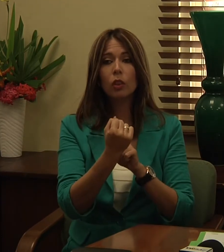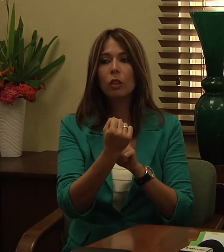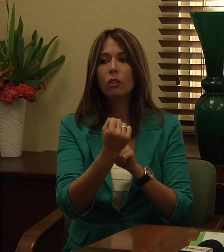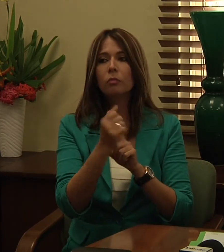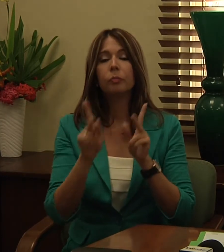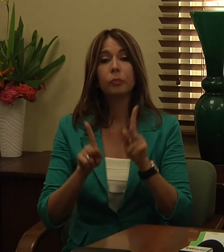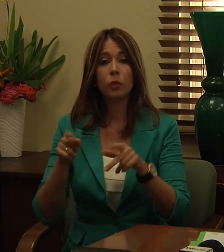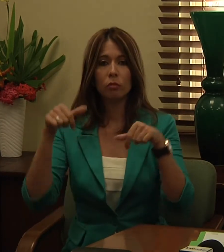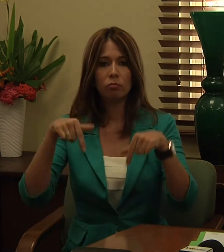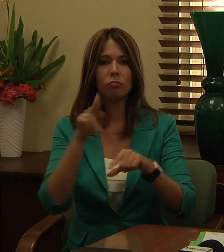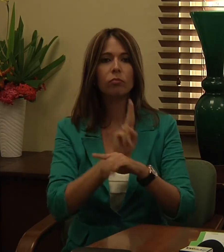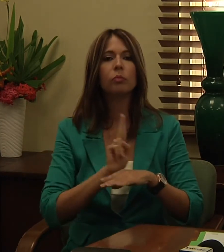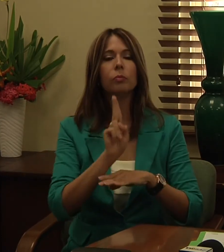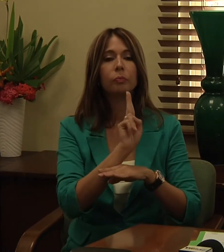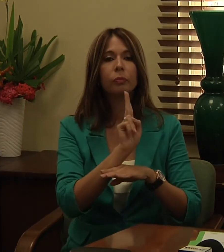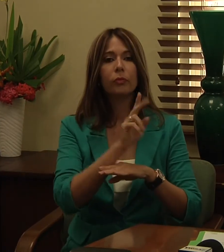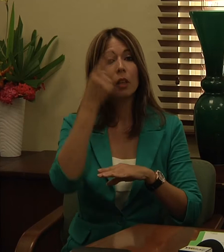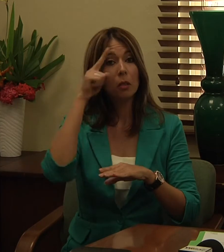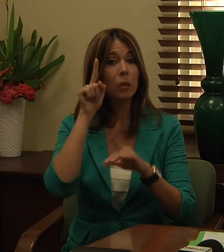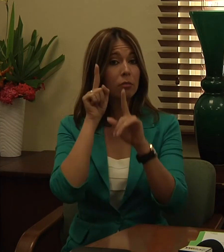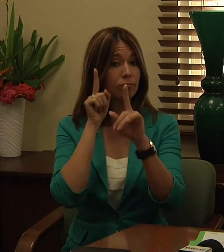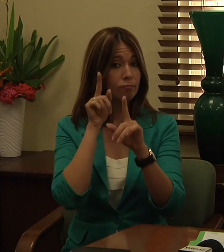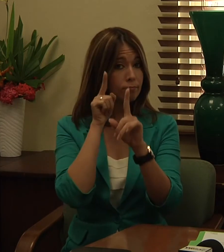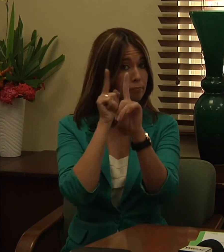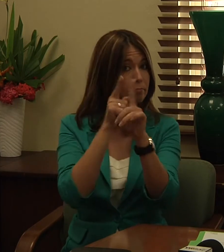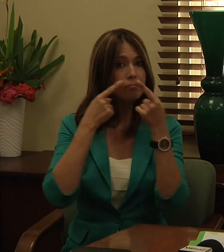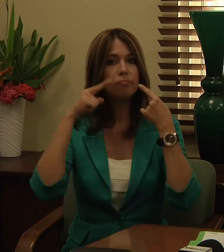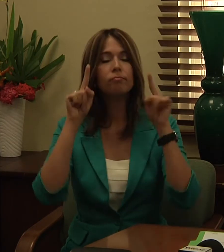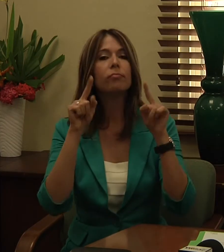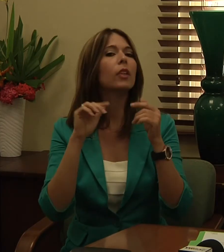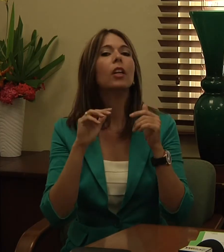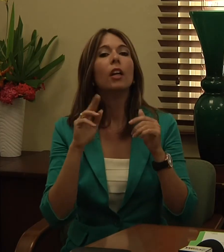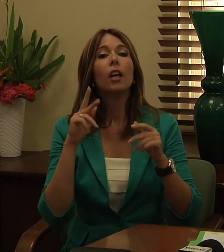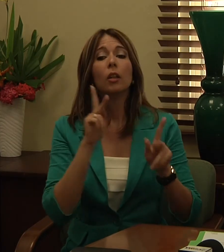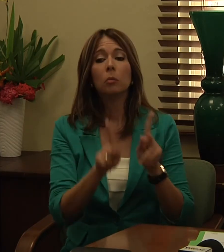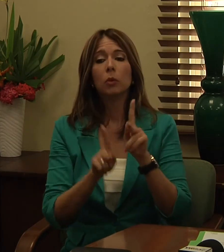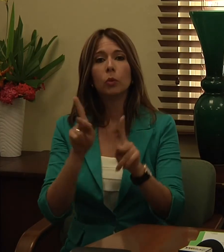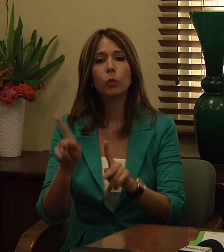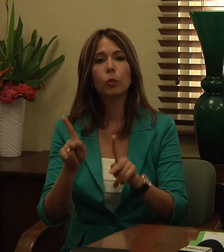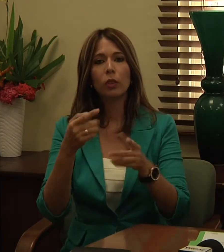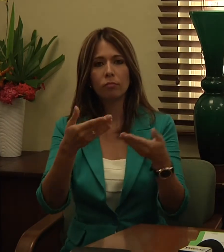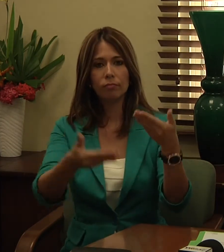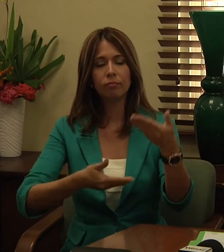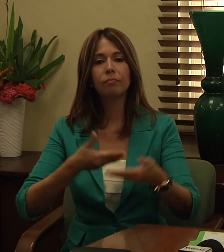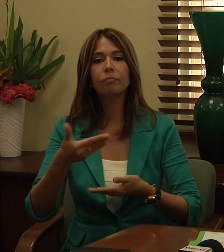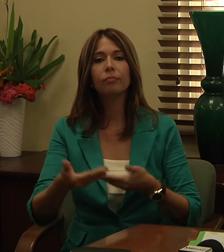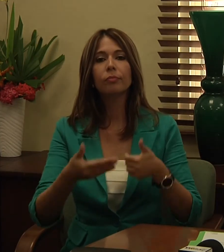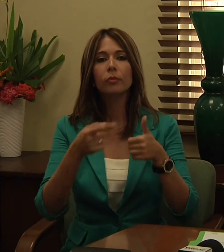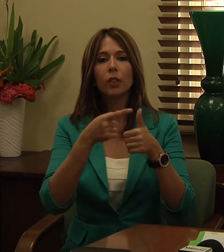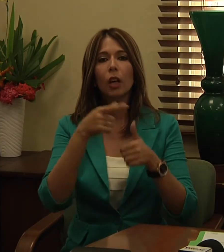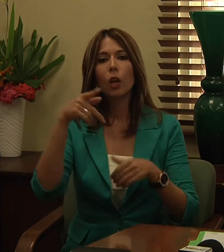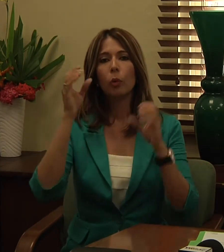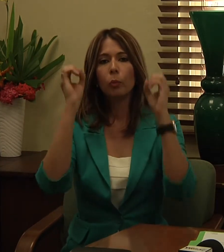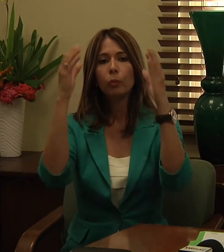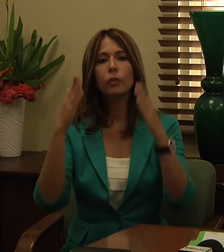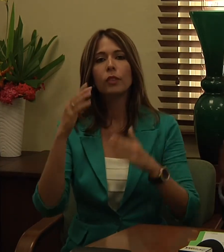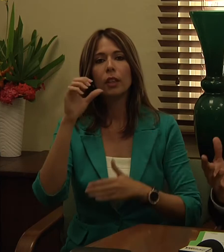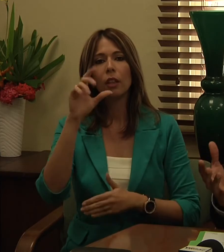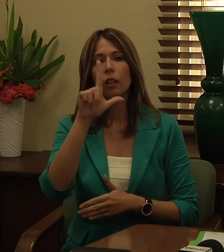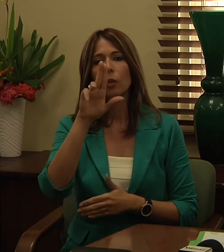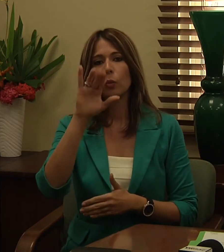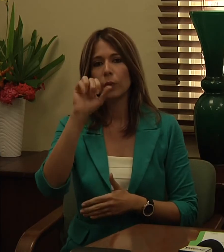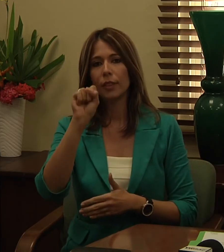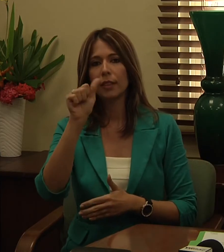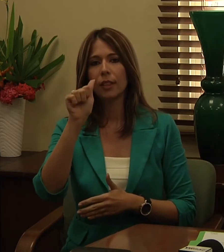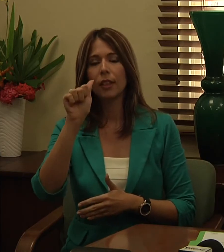propósito vamos a tener distinguidos invitados como entre ellos la profesora Luisa C. Hijo Maldonado quien está a